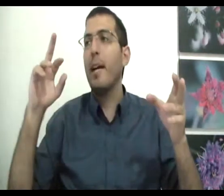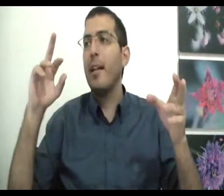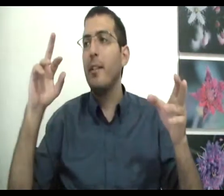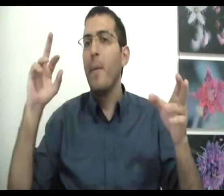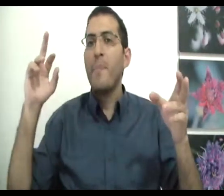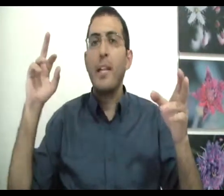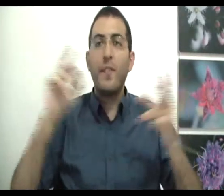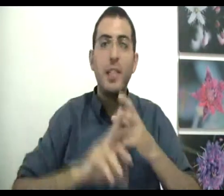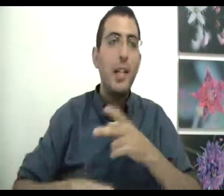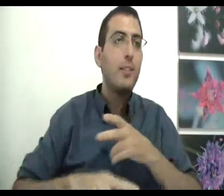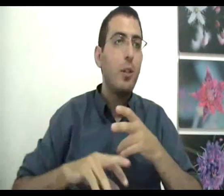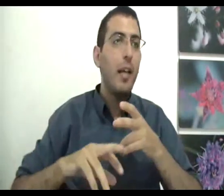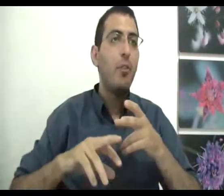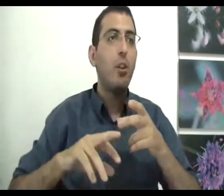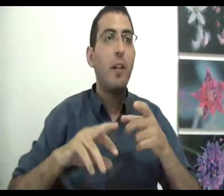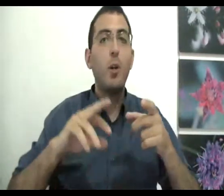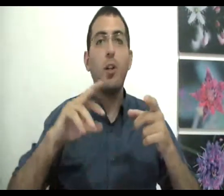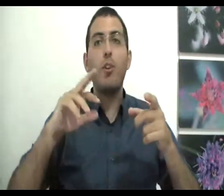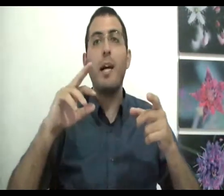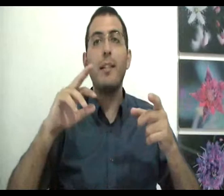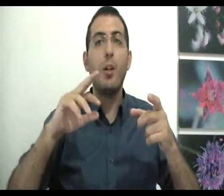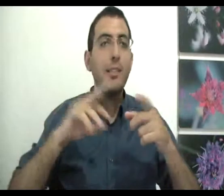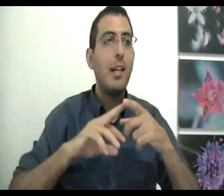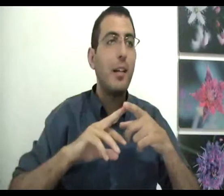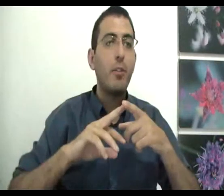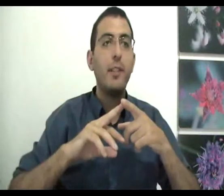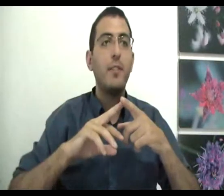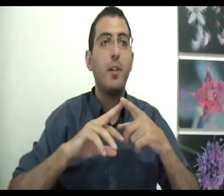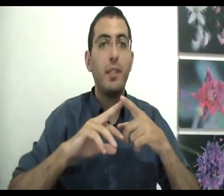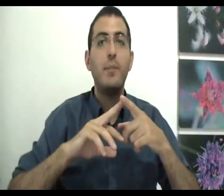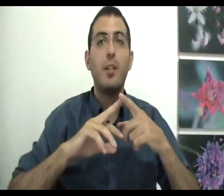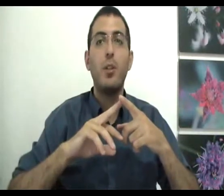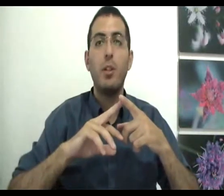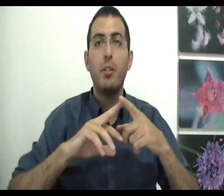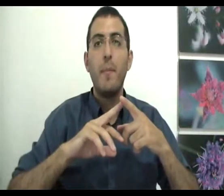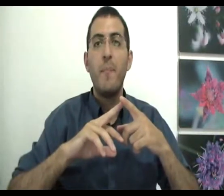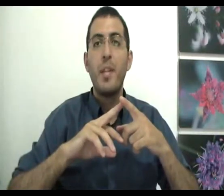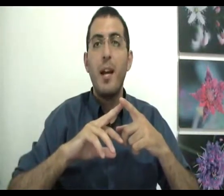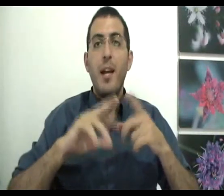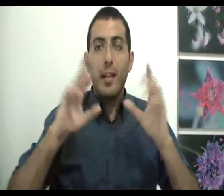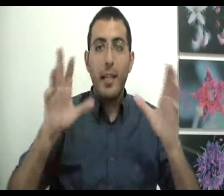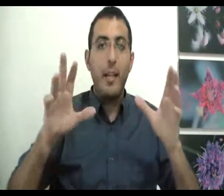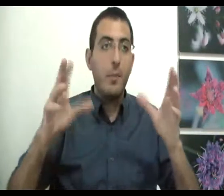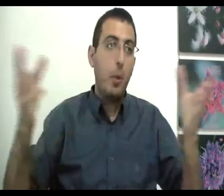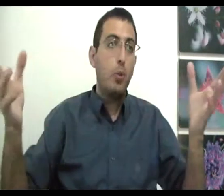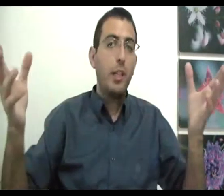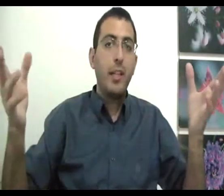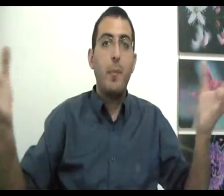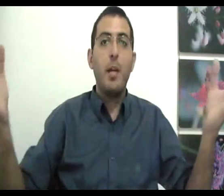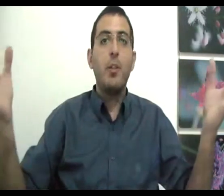אחד אני אפסיק לרצות להרגיש טוב האם יכול להיות שיום אחד אני לא אצליח לחשוב חשיבה חיובית האם זה יכול להיות? כן, ברור שכן כי מי יכול